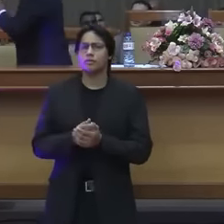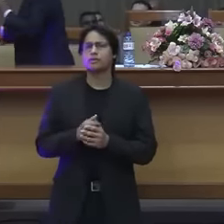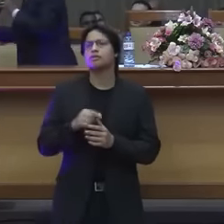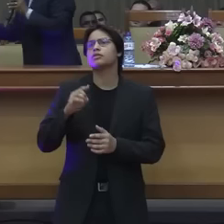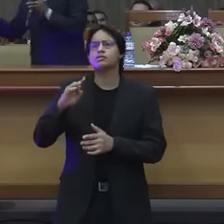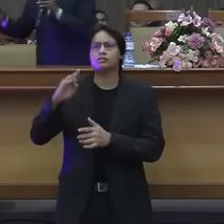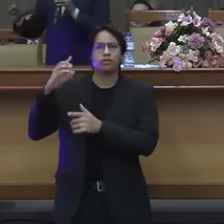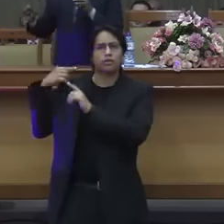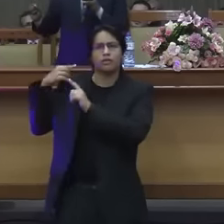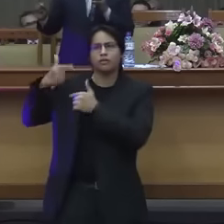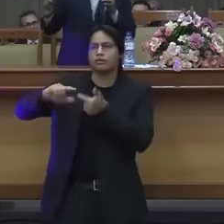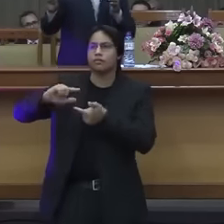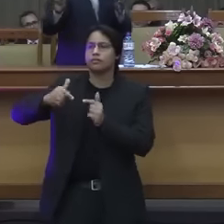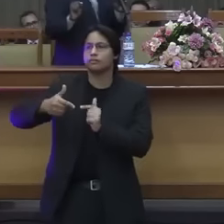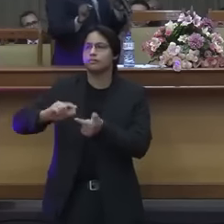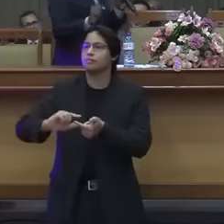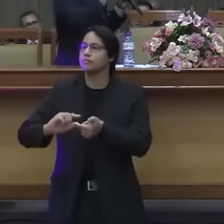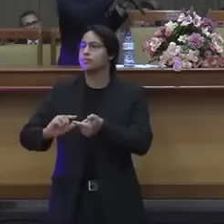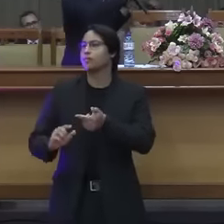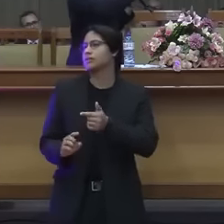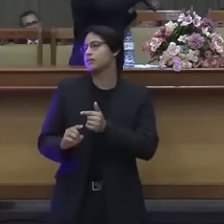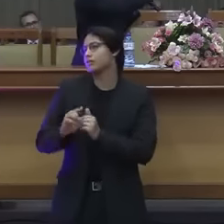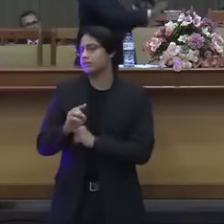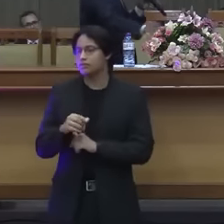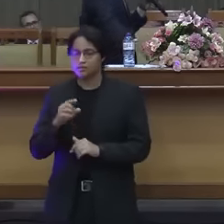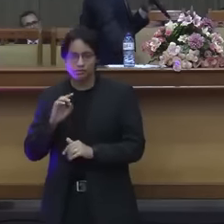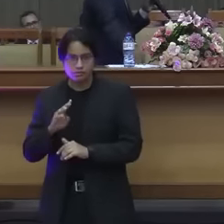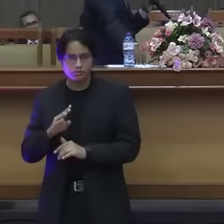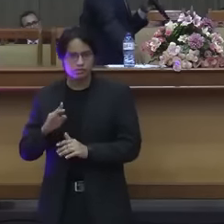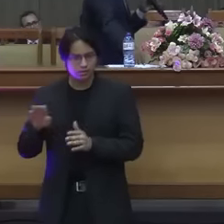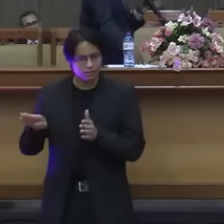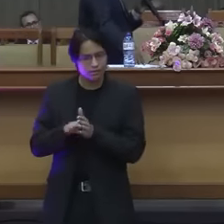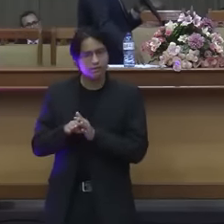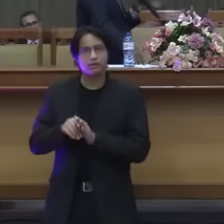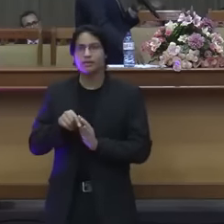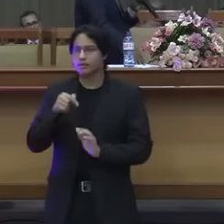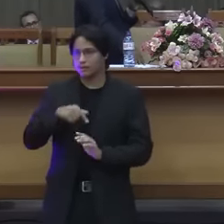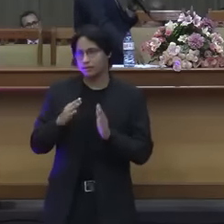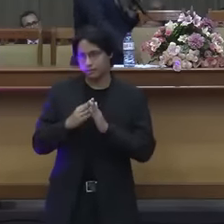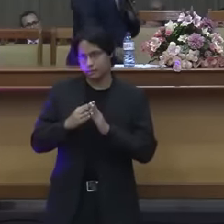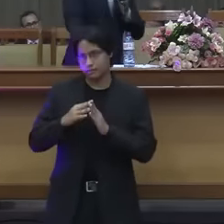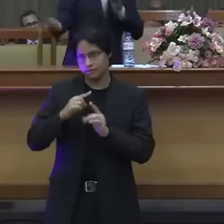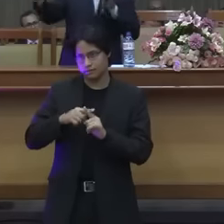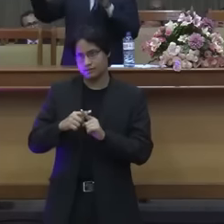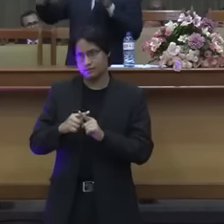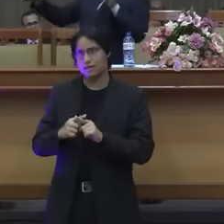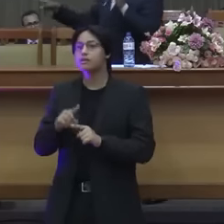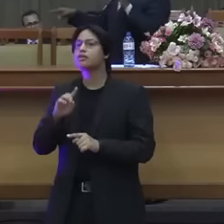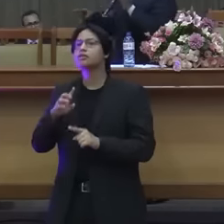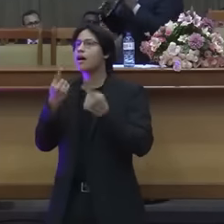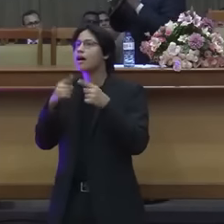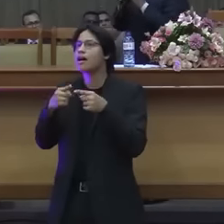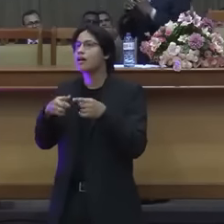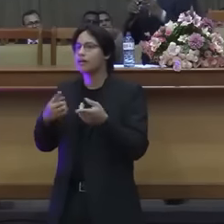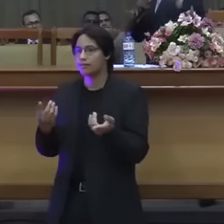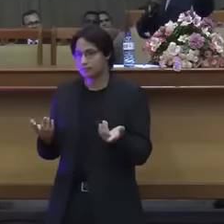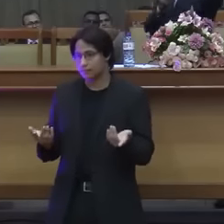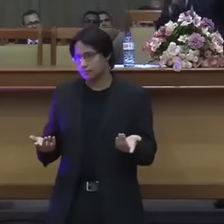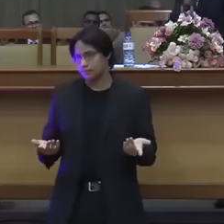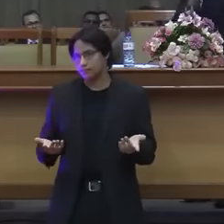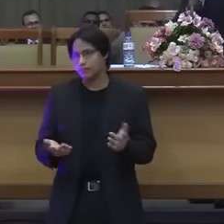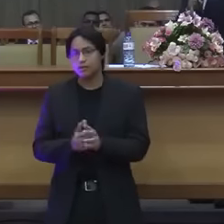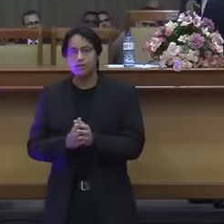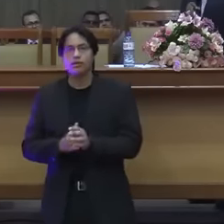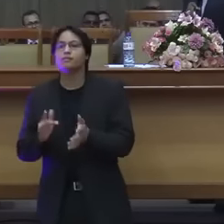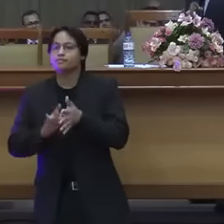quando ele não tem bíblia ele vem pra igreja só pra falar mal dos outros porque ele não tem bíblia quem tem bíblia é diferente Jesus